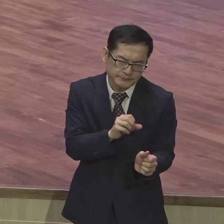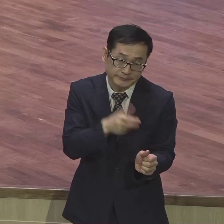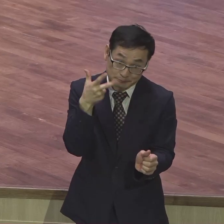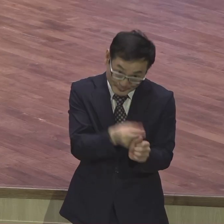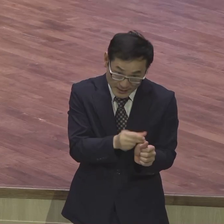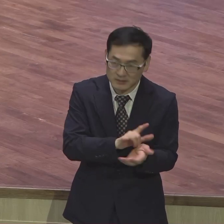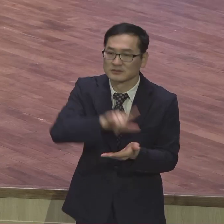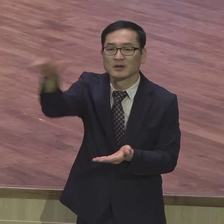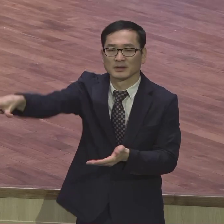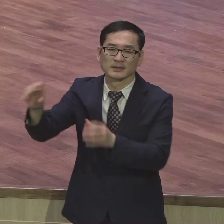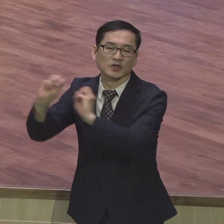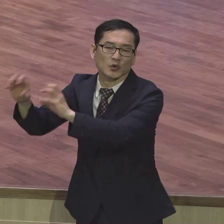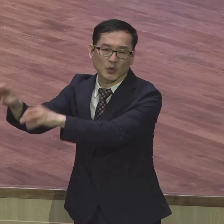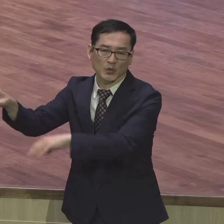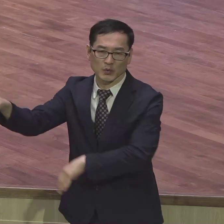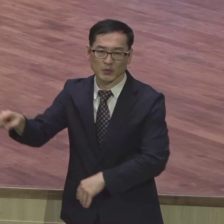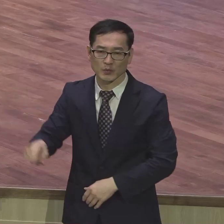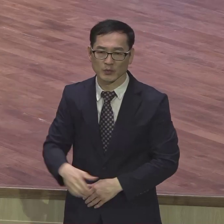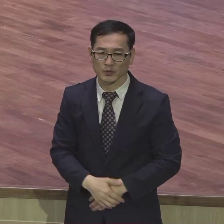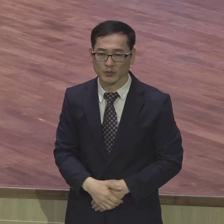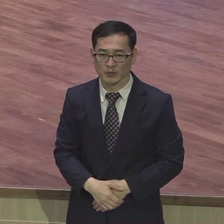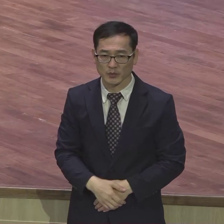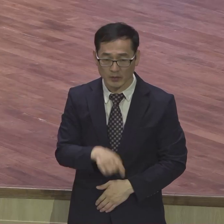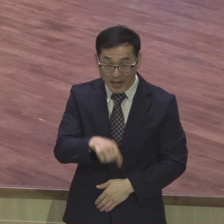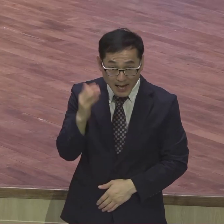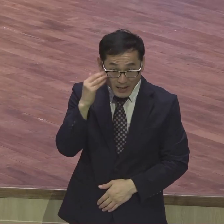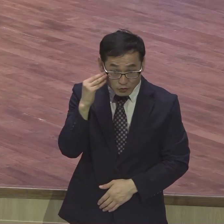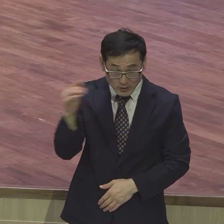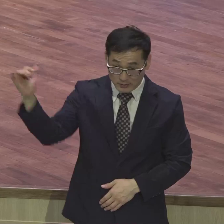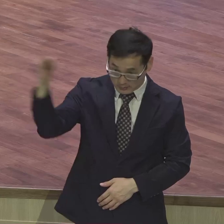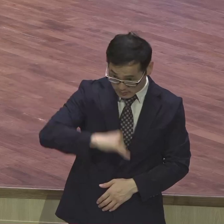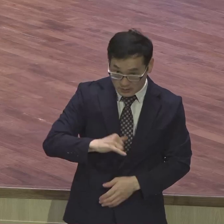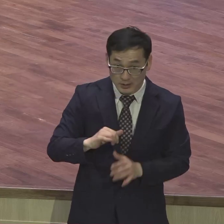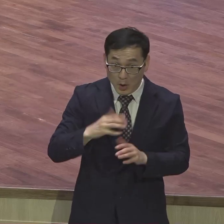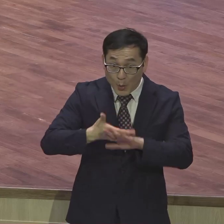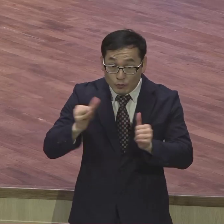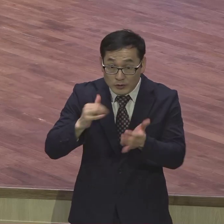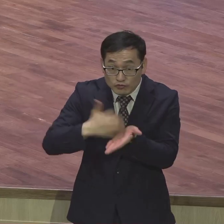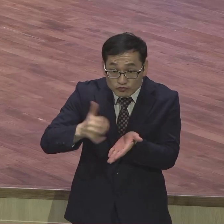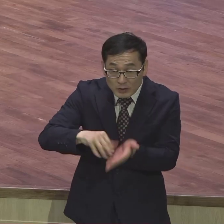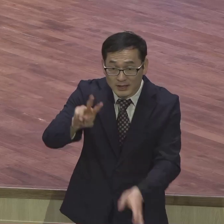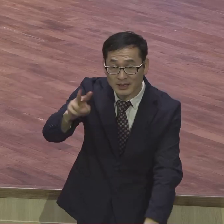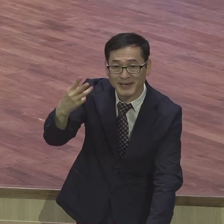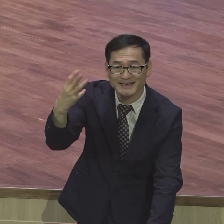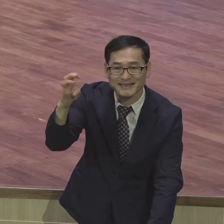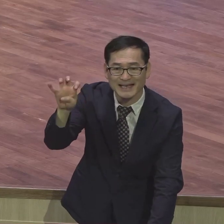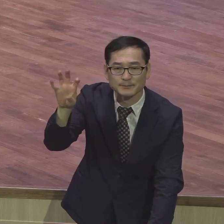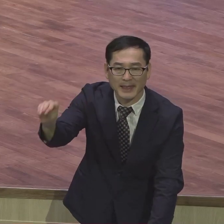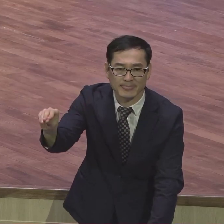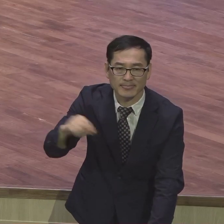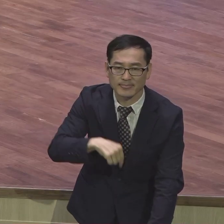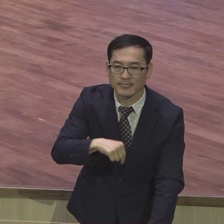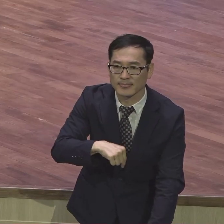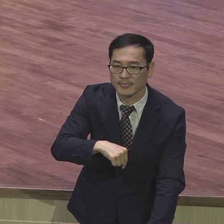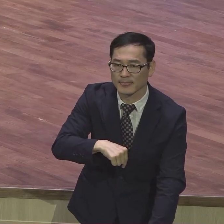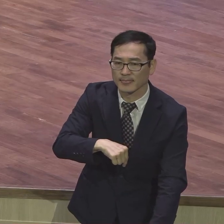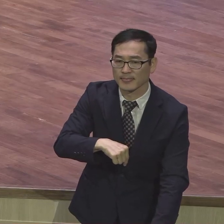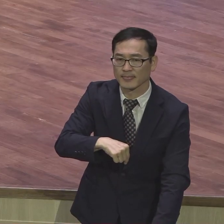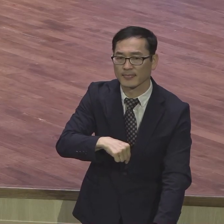우리나라 240만명이 지금 와있단 말이에요 그 200나라로 해서 이렇게 지금 왔는데 240만이 300만 되고